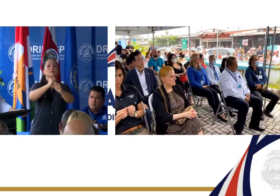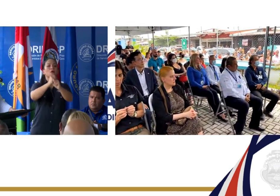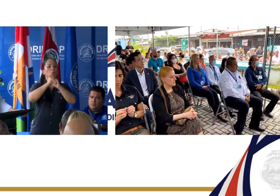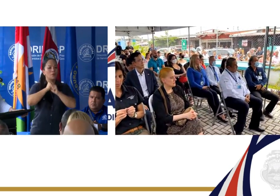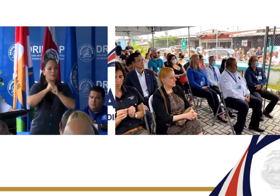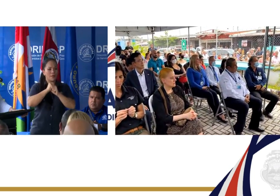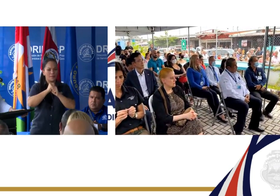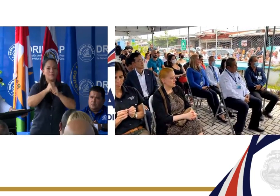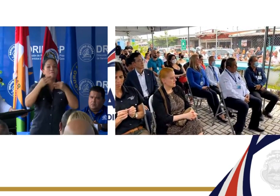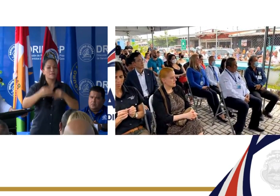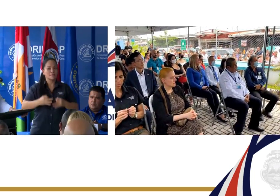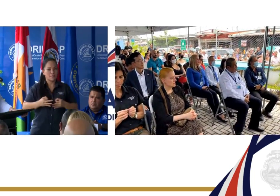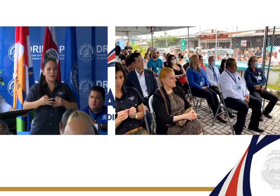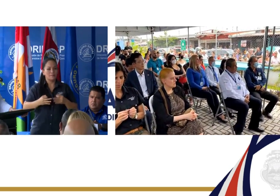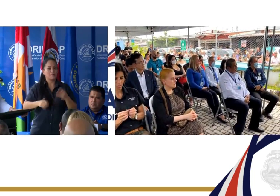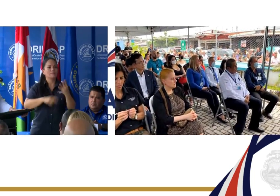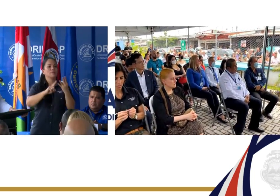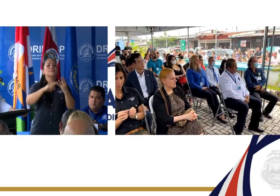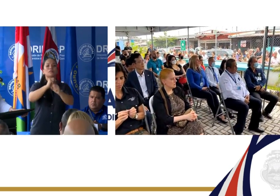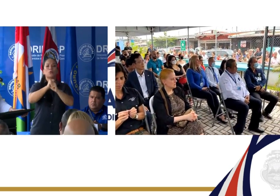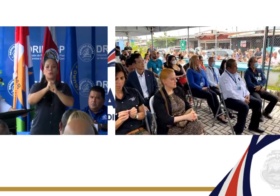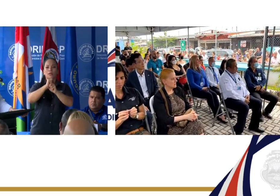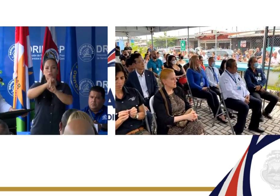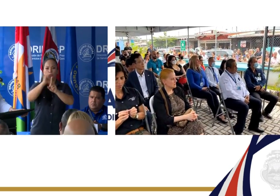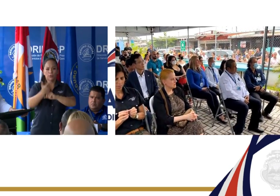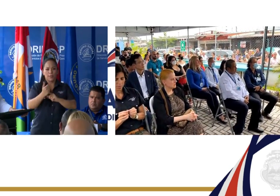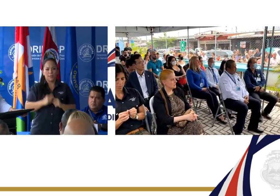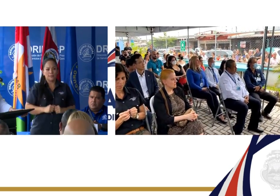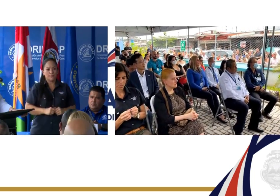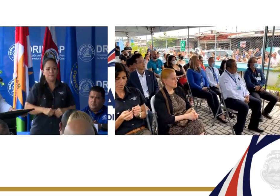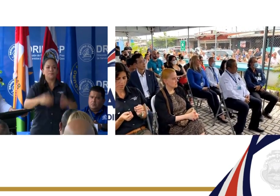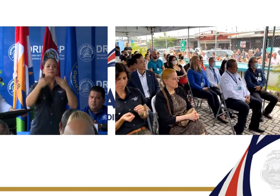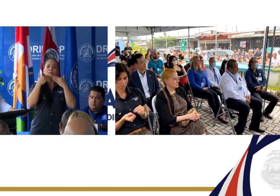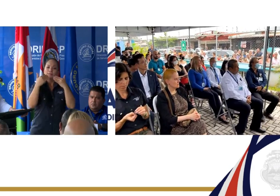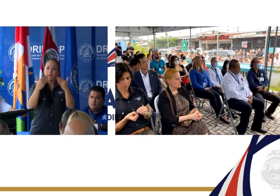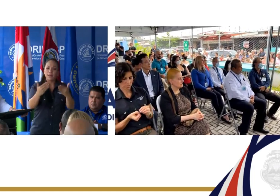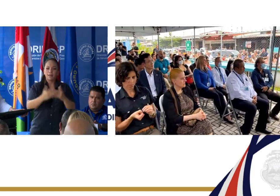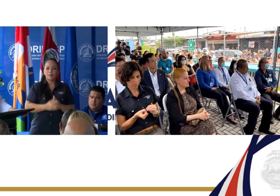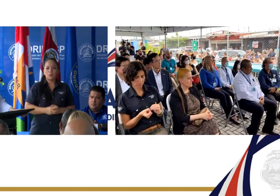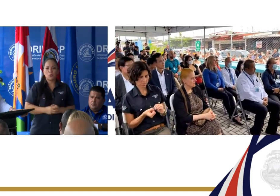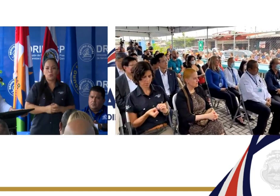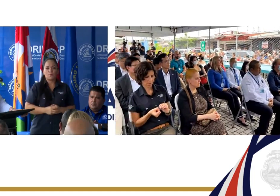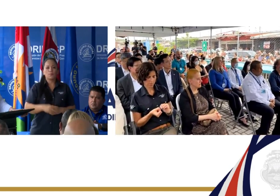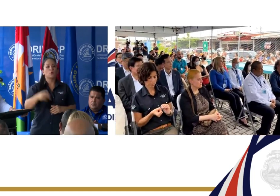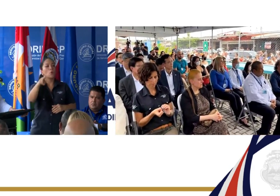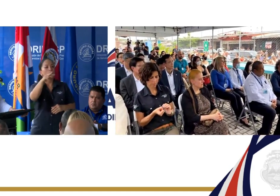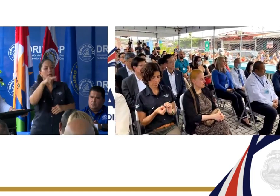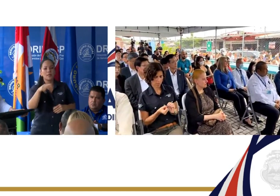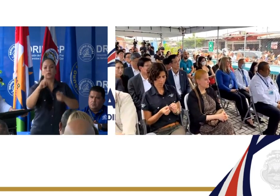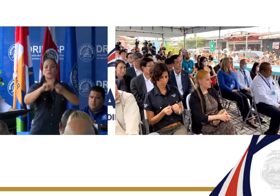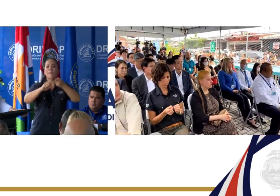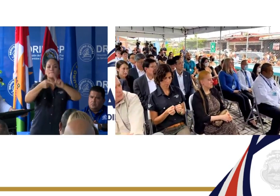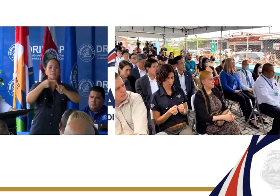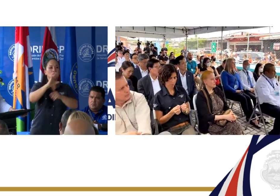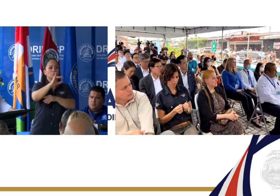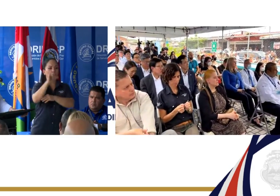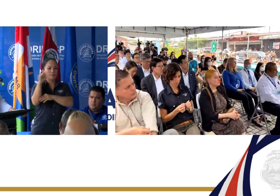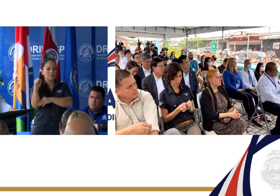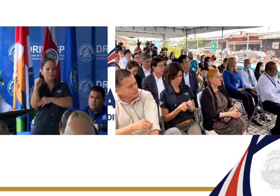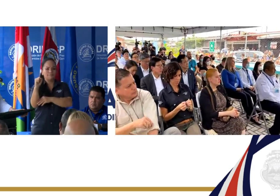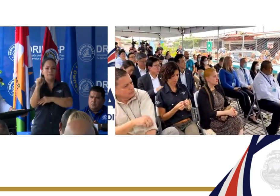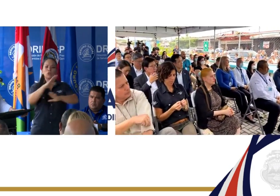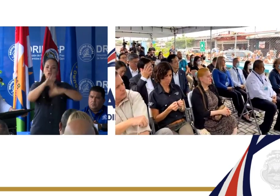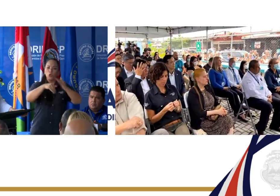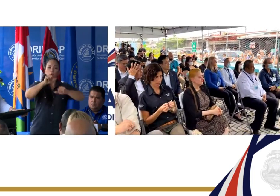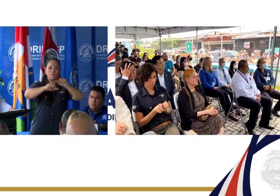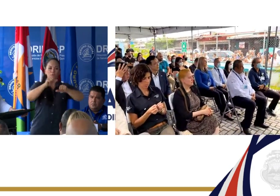física y seguridad social. Les agradezco, colegas, amigos de la Caja, todo